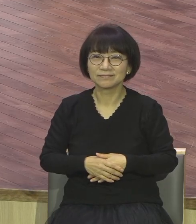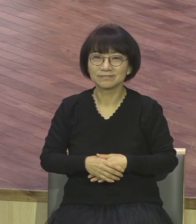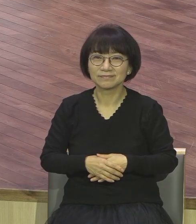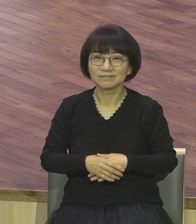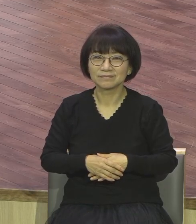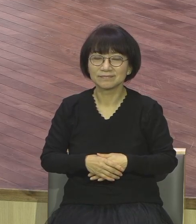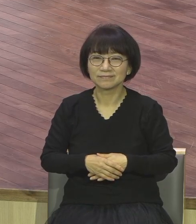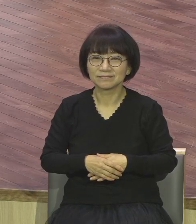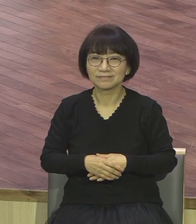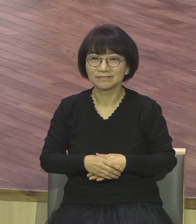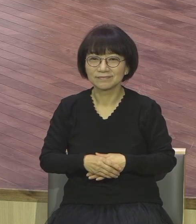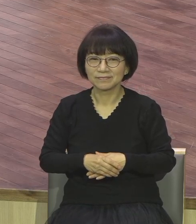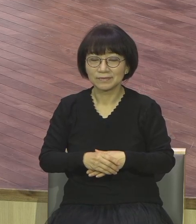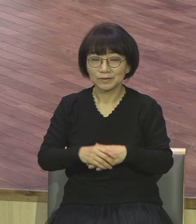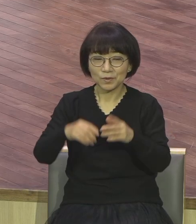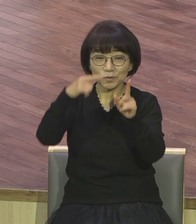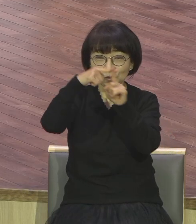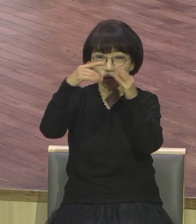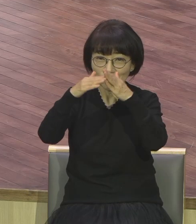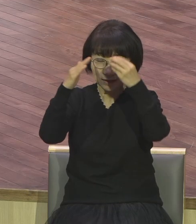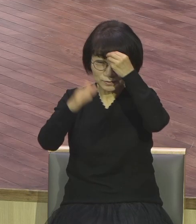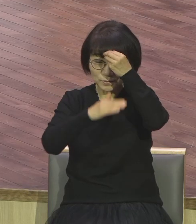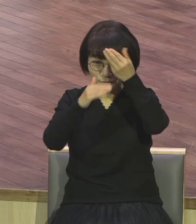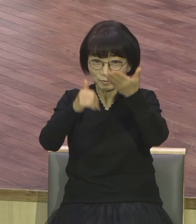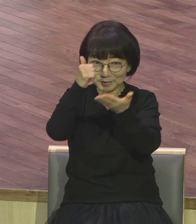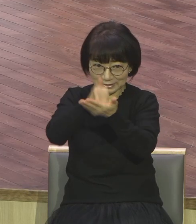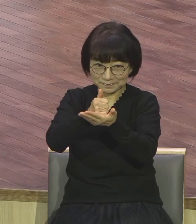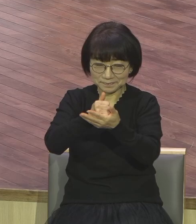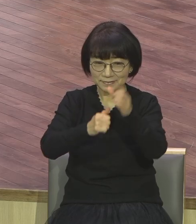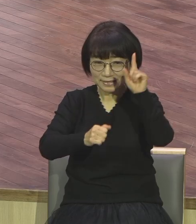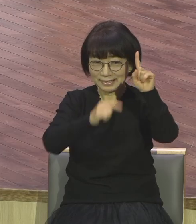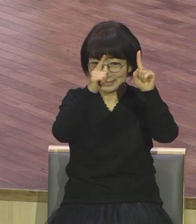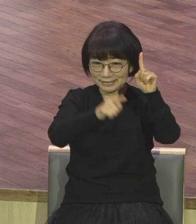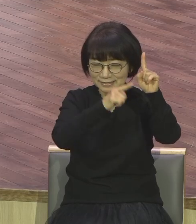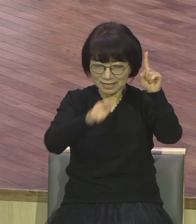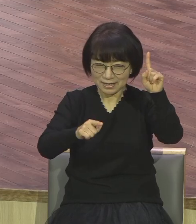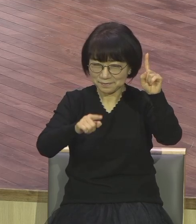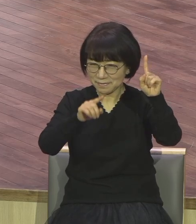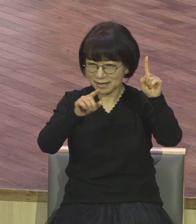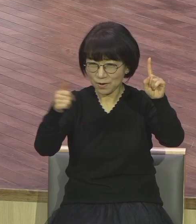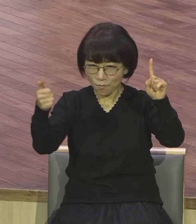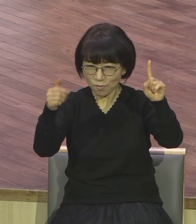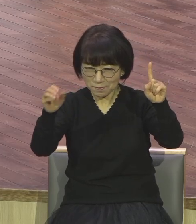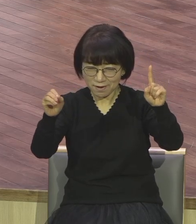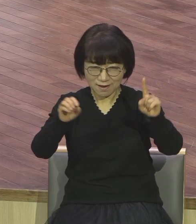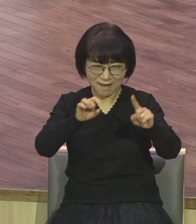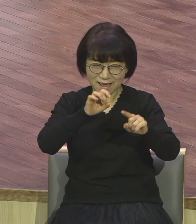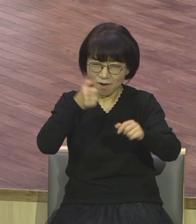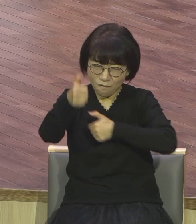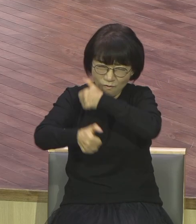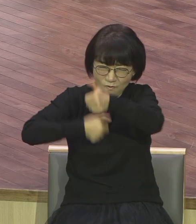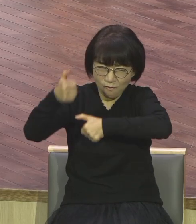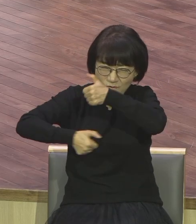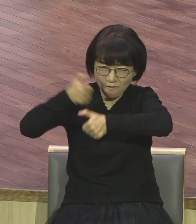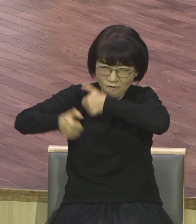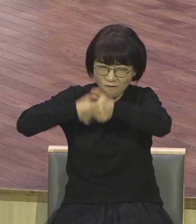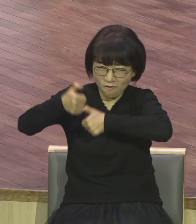전교인 일구자 먼저 들이기 운동 본당이 탄력을 받게 본당 헌당의 탄력을 받아 그래서